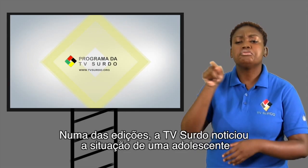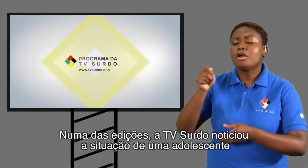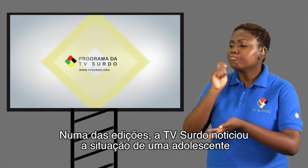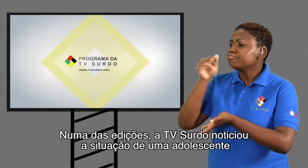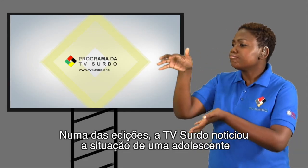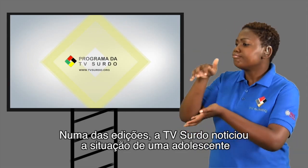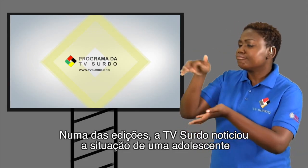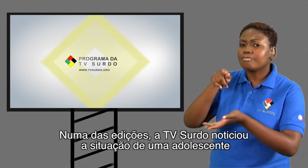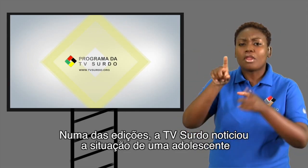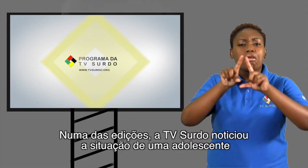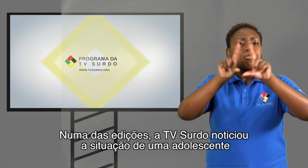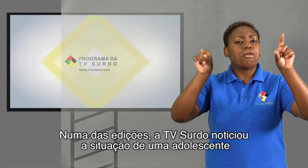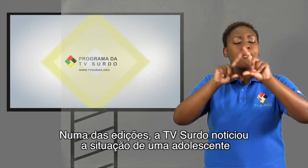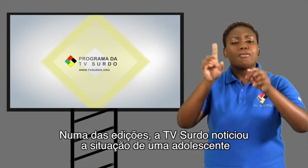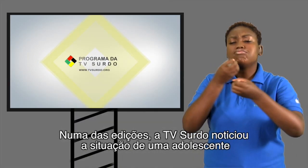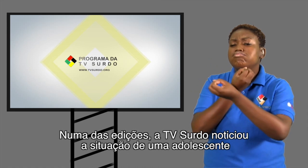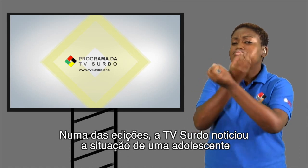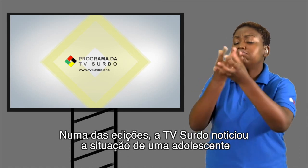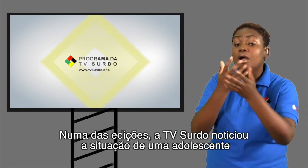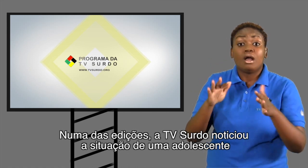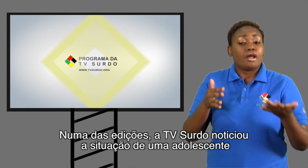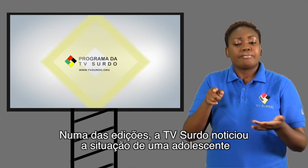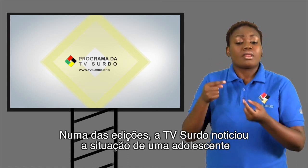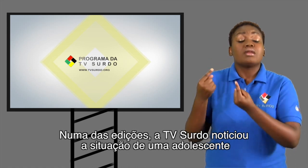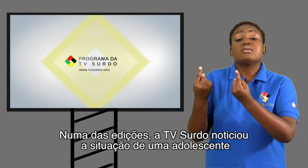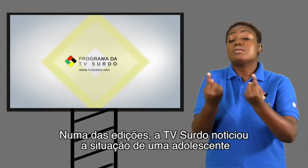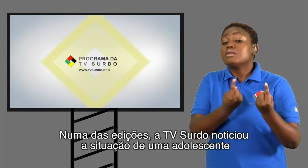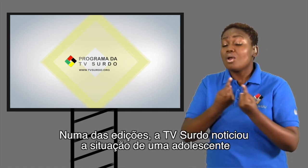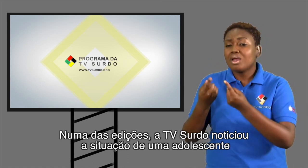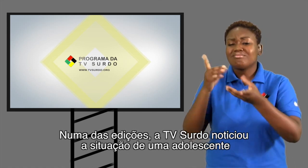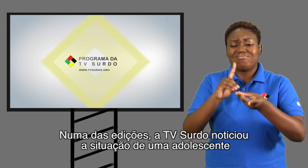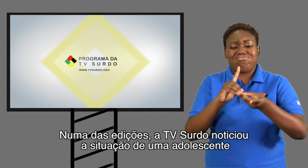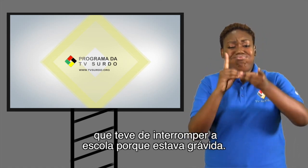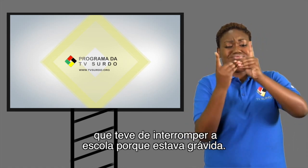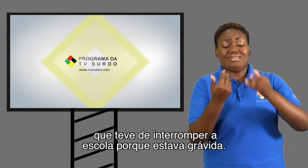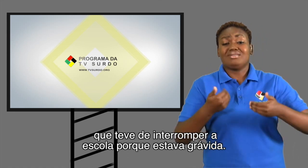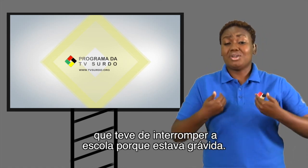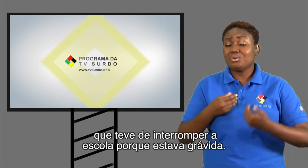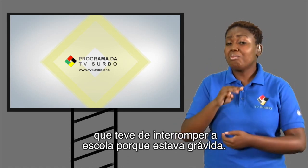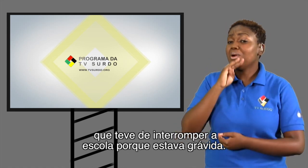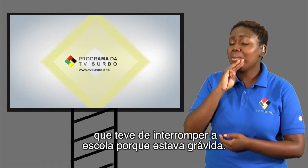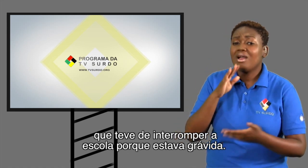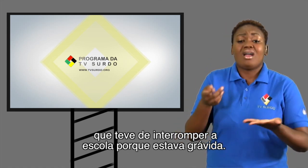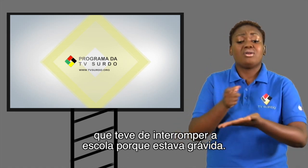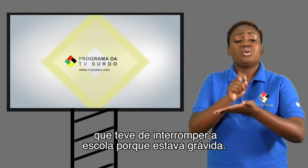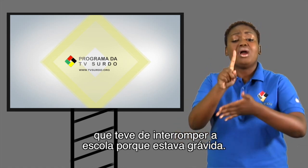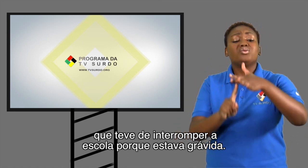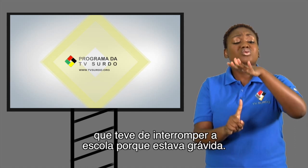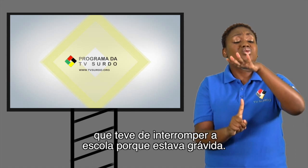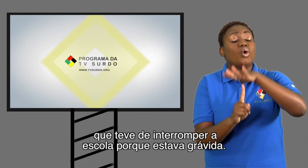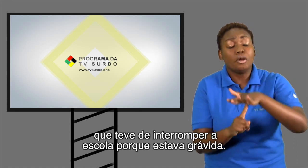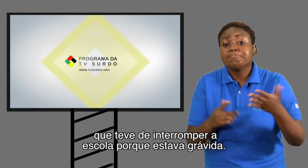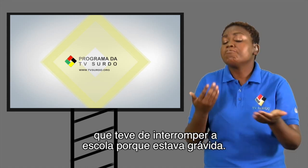Numa das edições, a TV Surdo noticiou a situação de uma adolescente que teve de interromper a escola